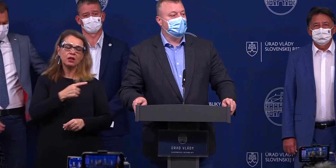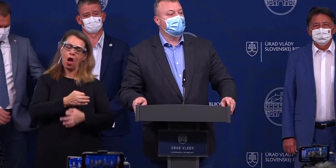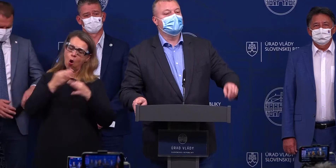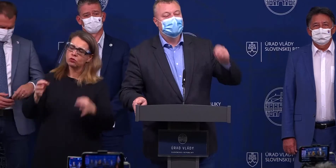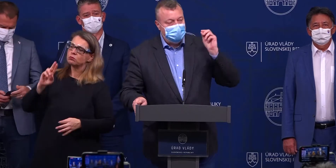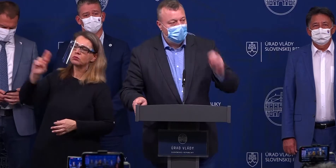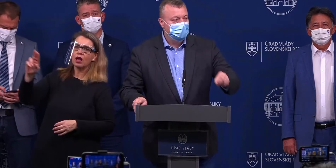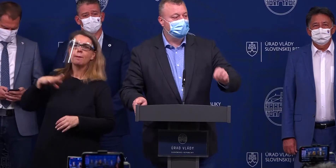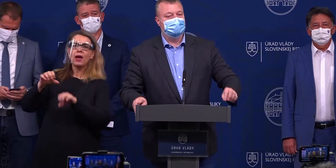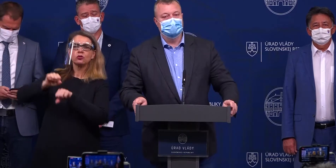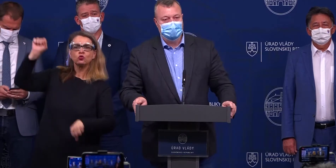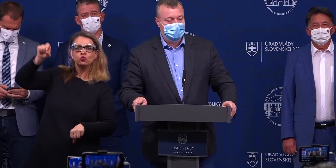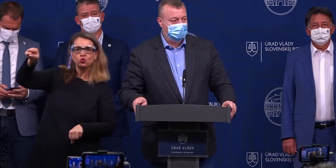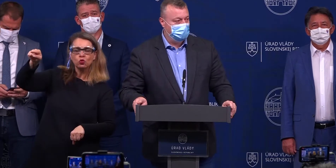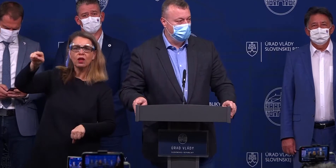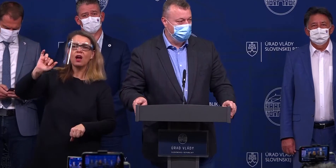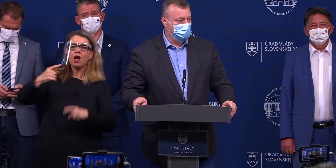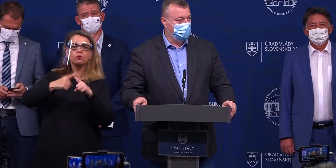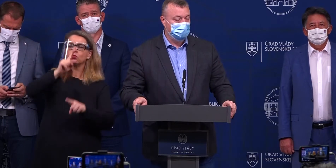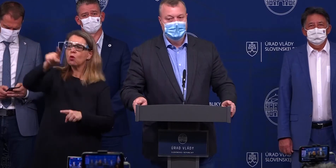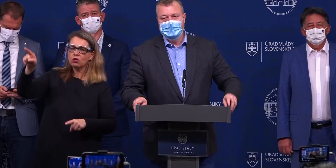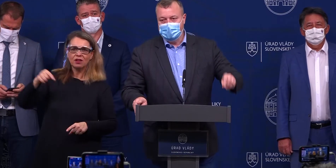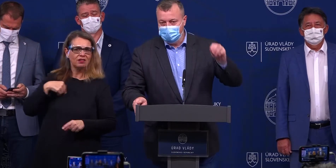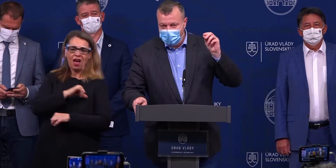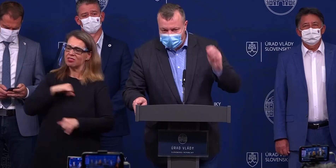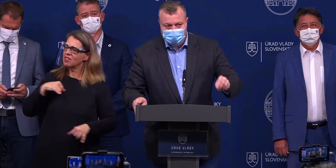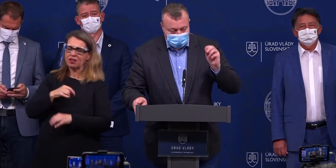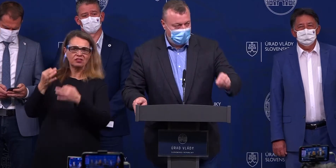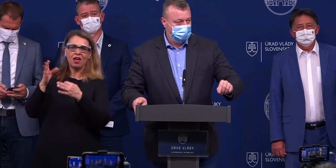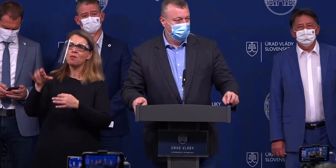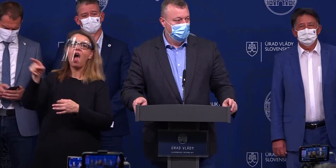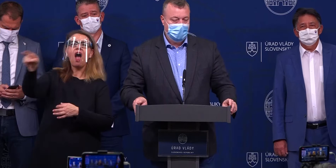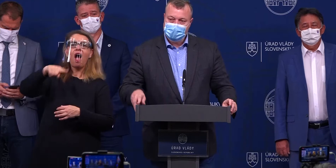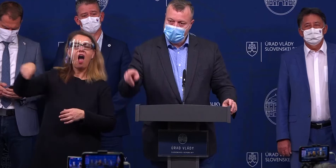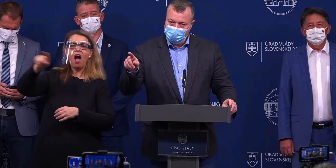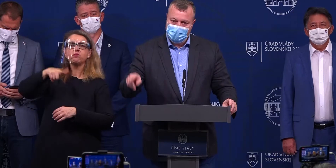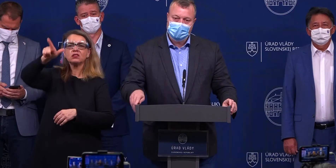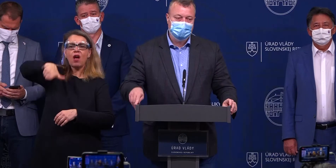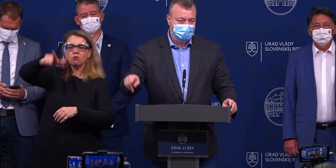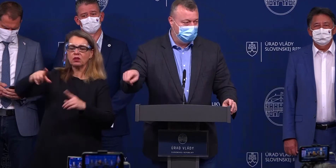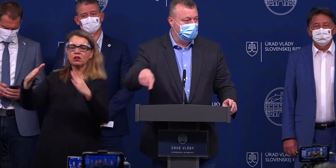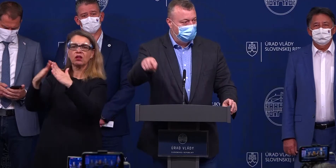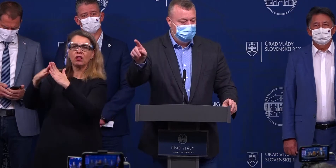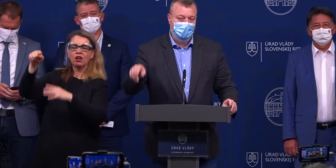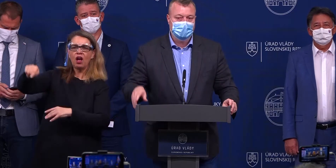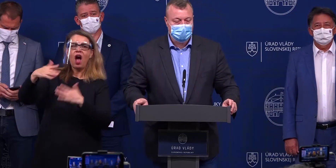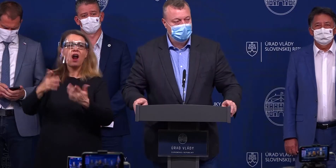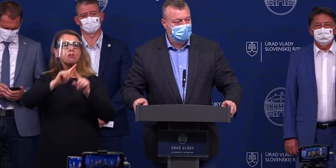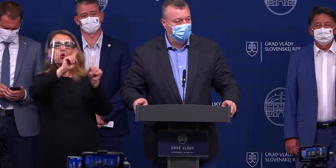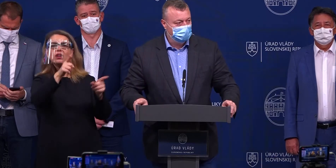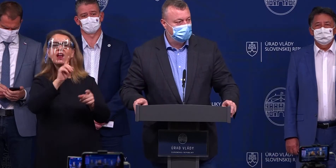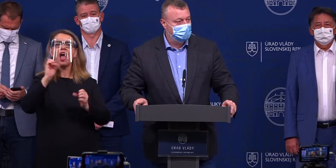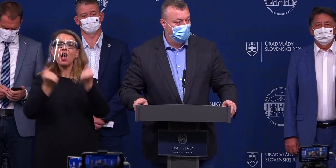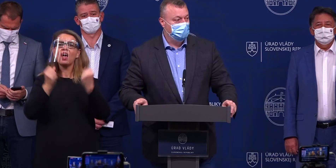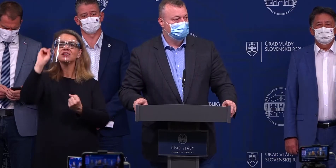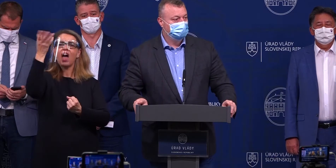ďalšim, že ja im nechcem dopriať, aby dva mesiace nemohli výjsť z domu. Ja im nechcem dopriať, aby sa ako v Bergame sanitky s ľuďmi otáčali